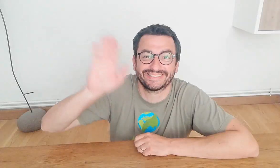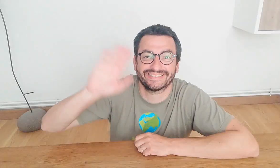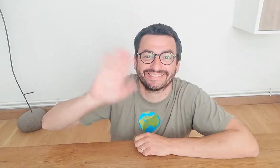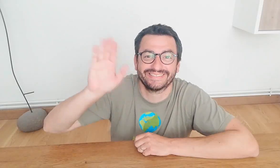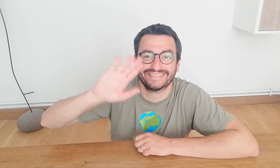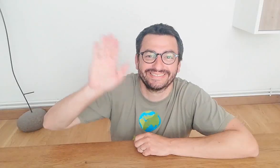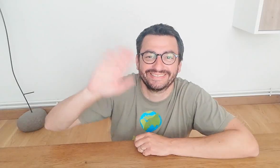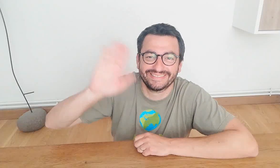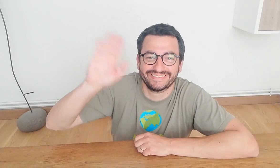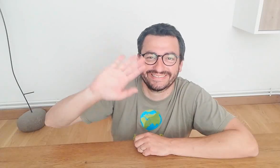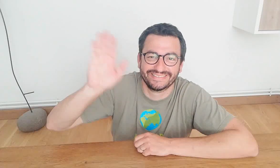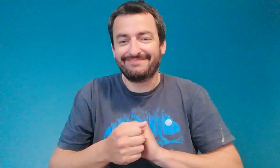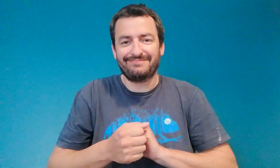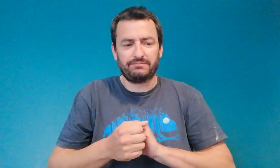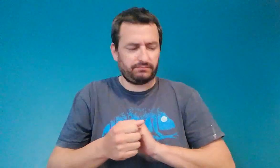Au revoir !